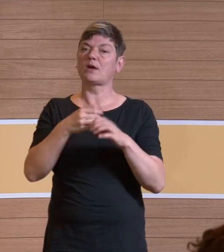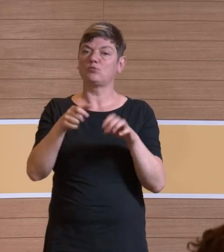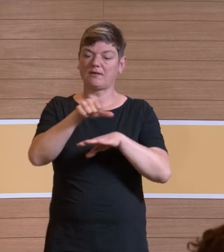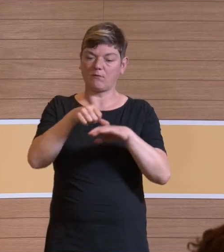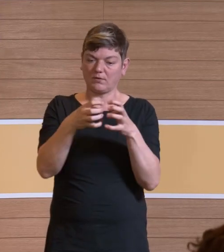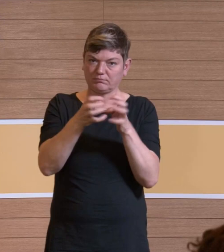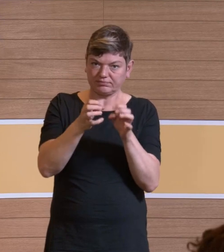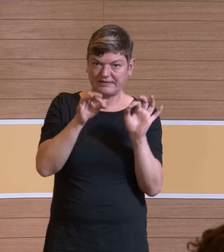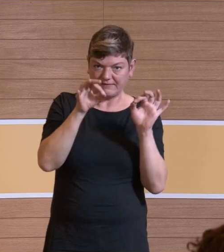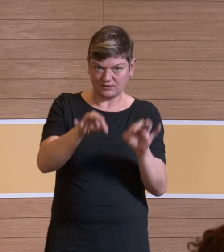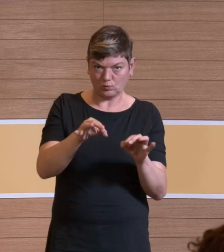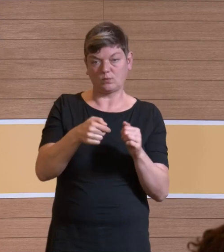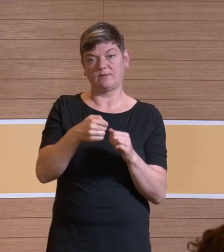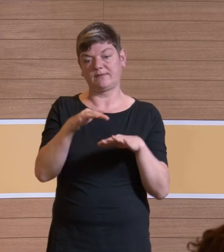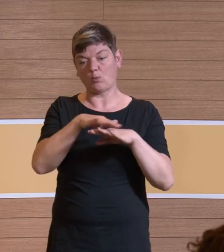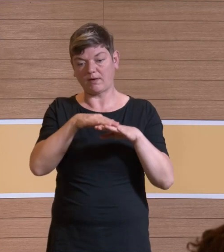oberflächlich und tief.